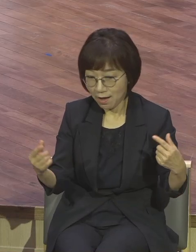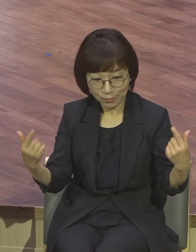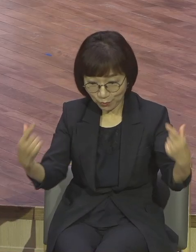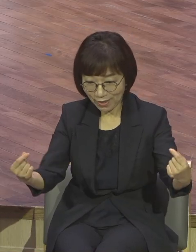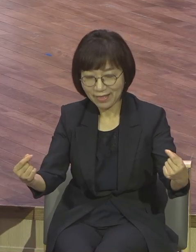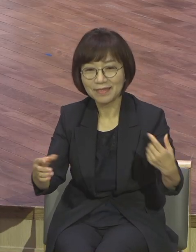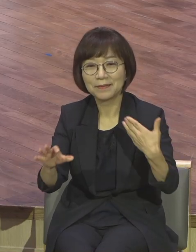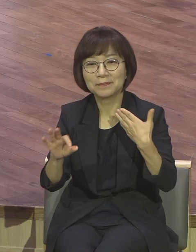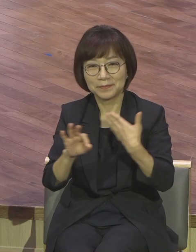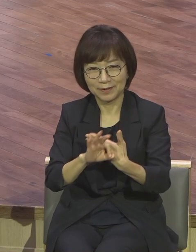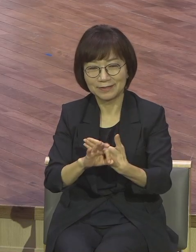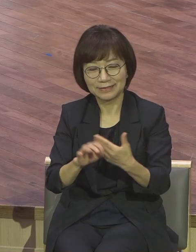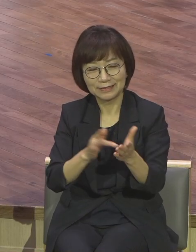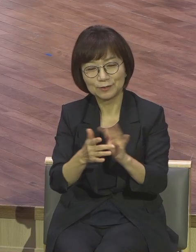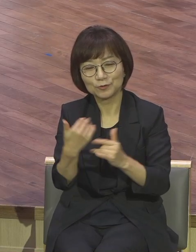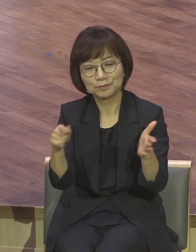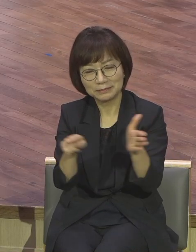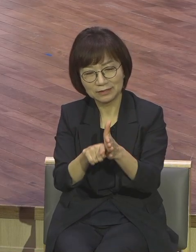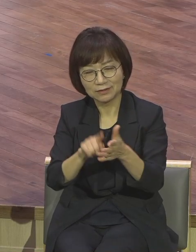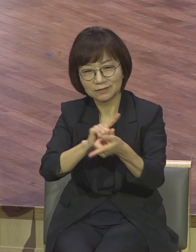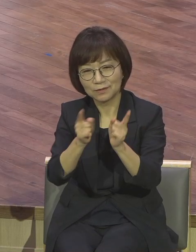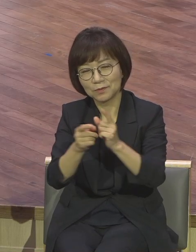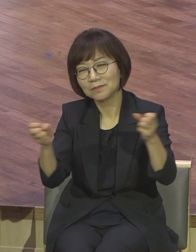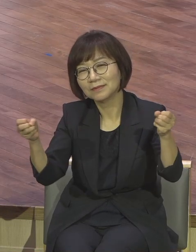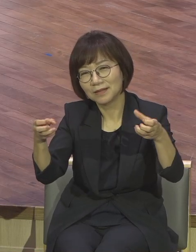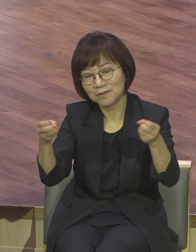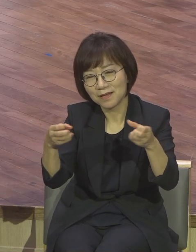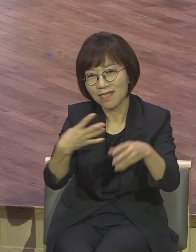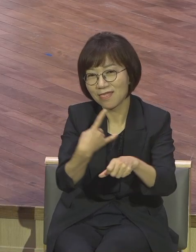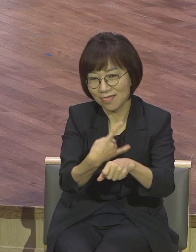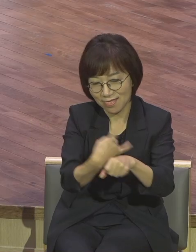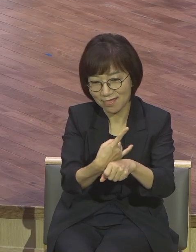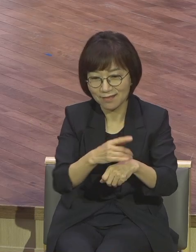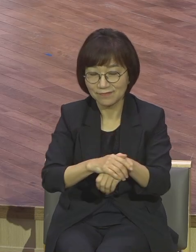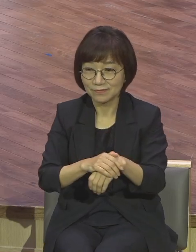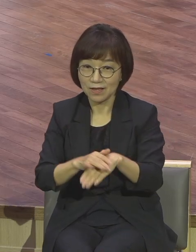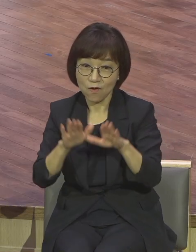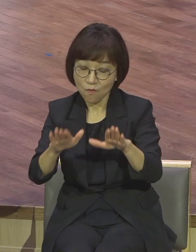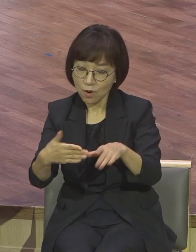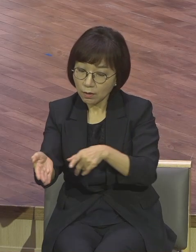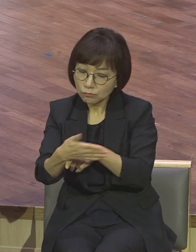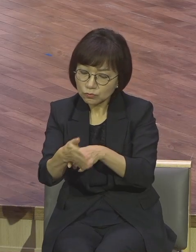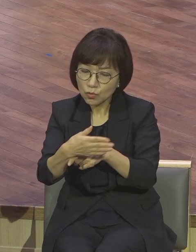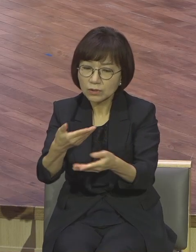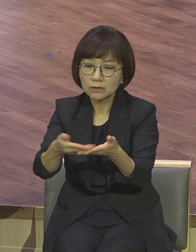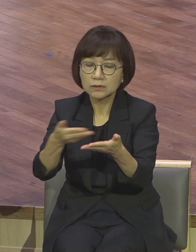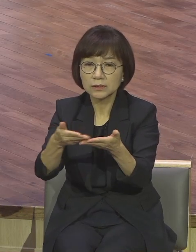사용한 이유 중 하나가 뭐냐 여기는 깨어있어라는 영적 의미가 있습니다